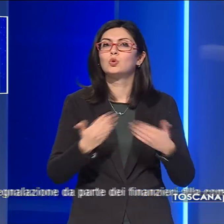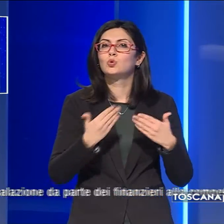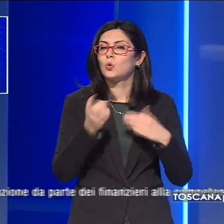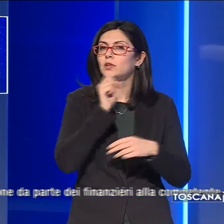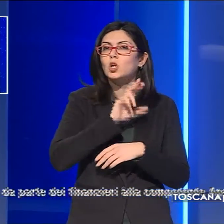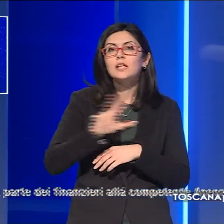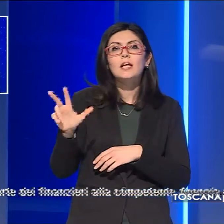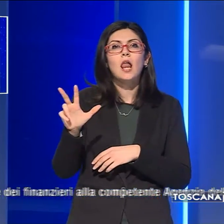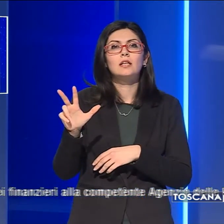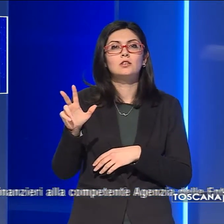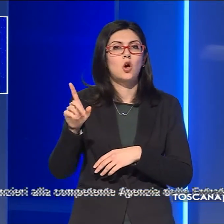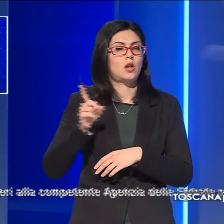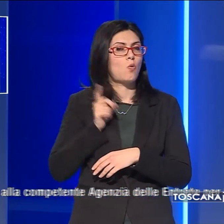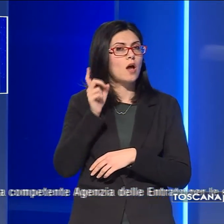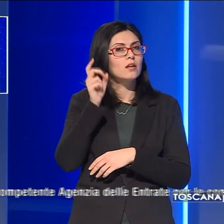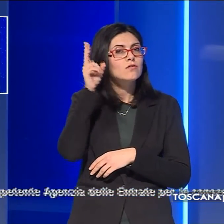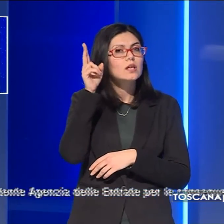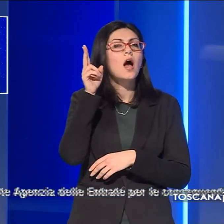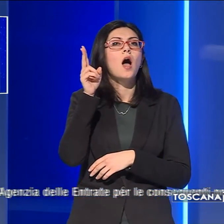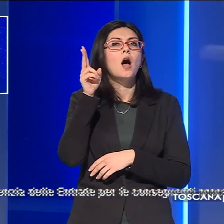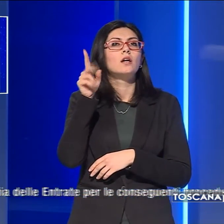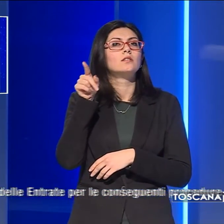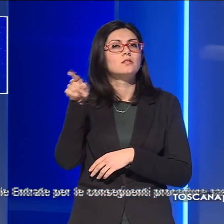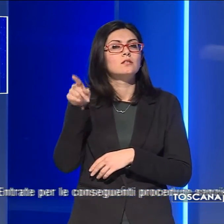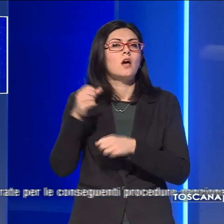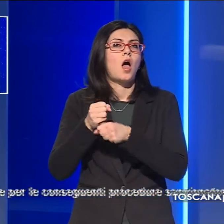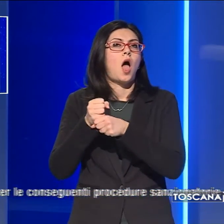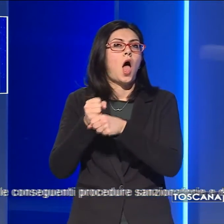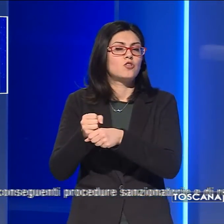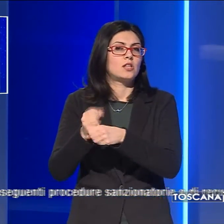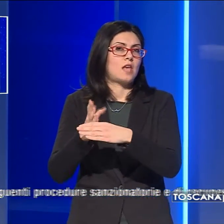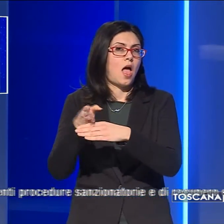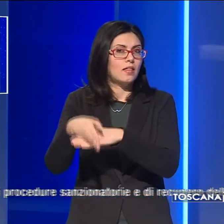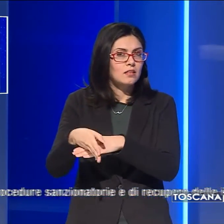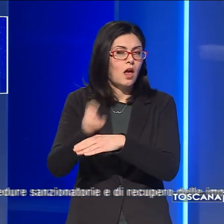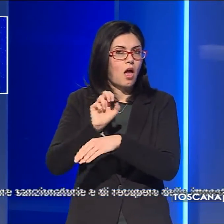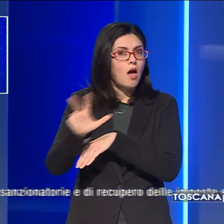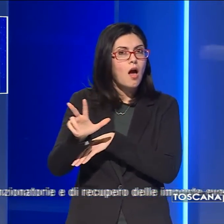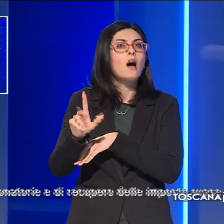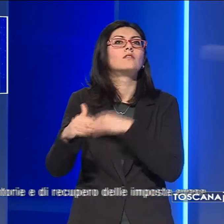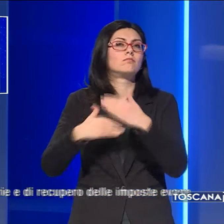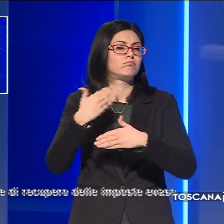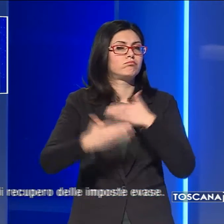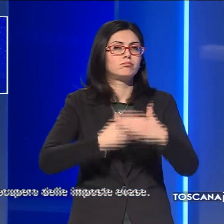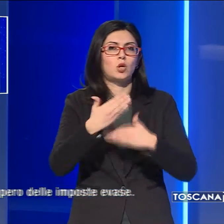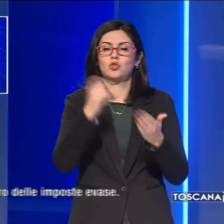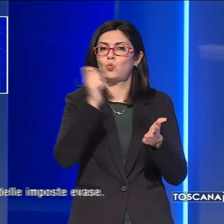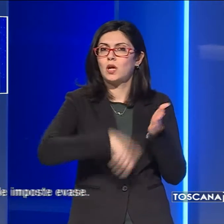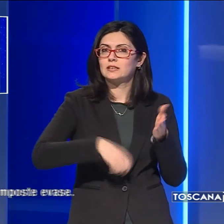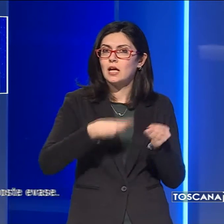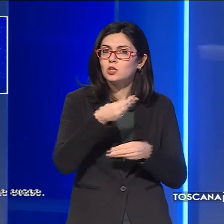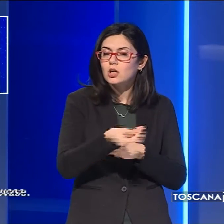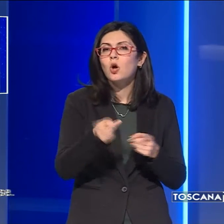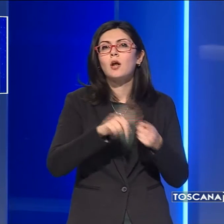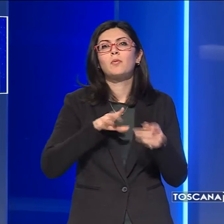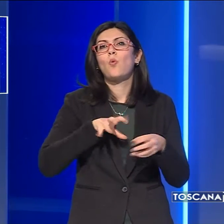segnalazione da parte dei finanzieri alla competente Agenzia delle Entrate per le conseguenti procedure sanzionatorie e di